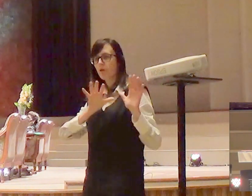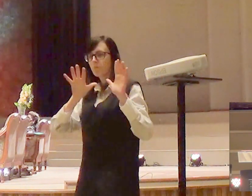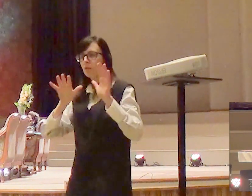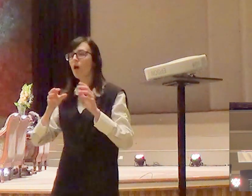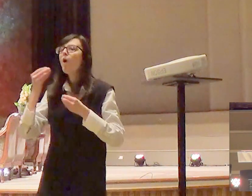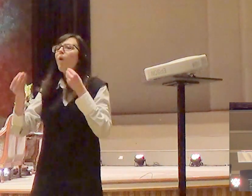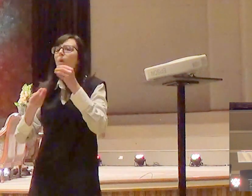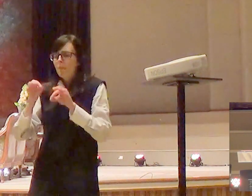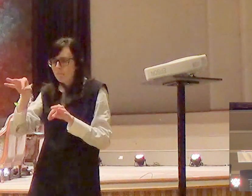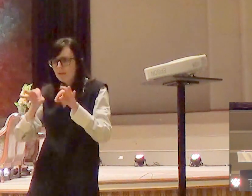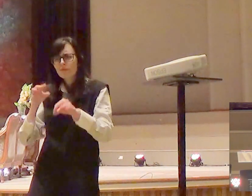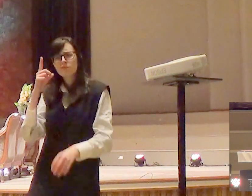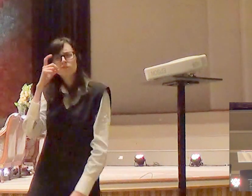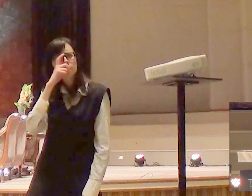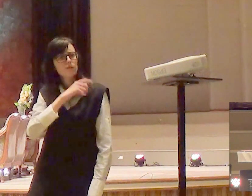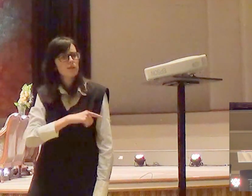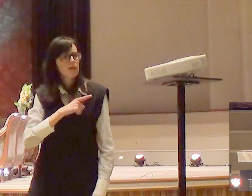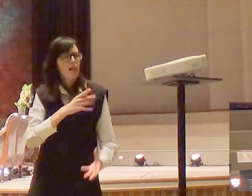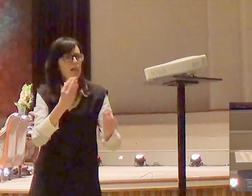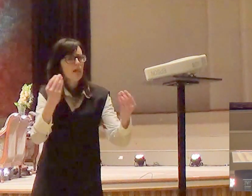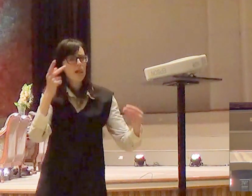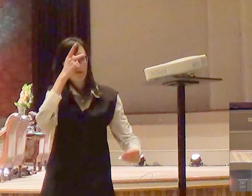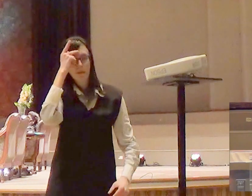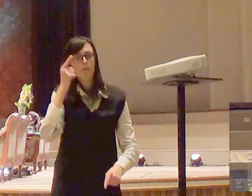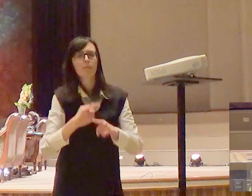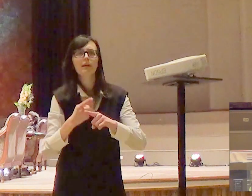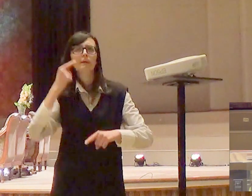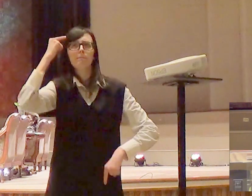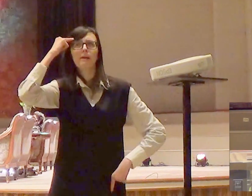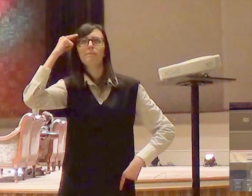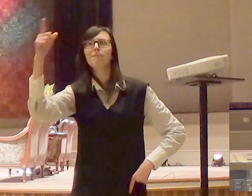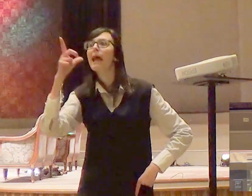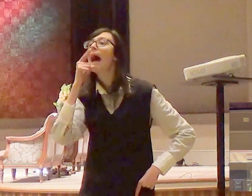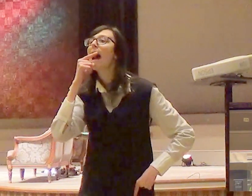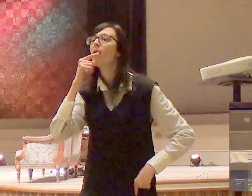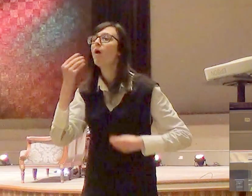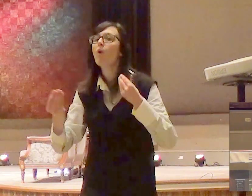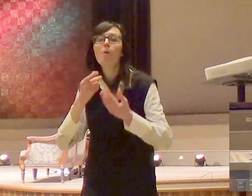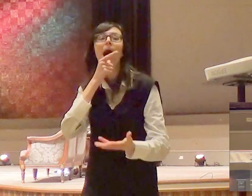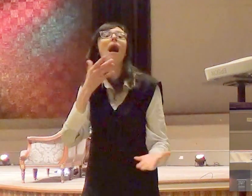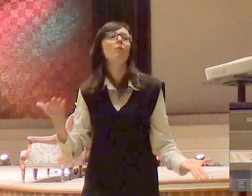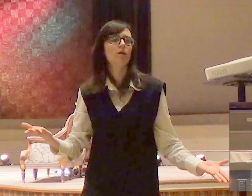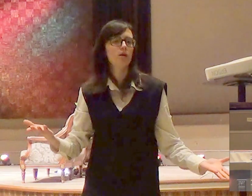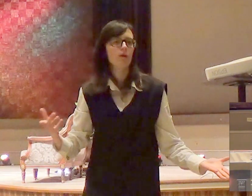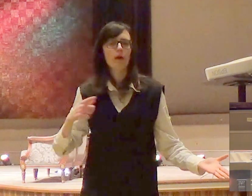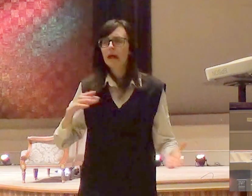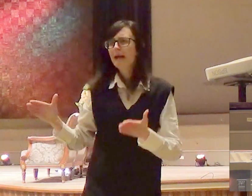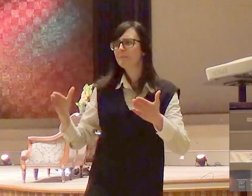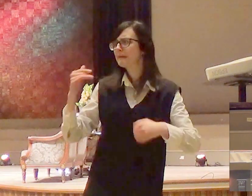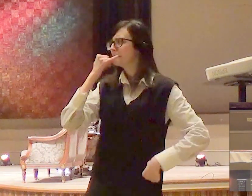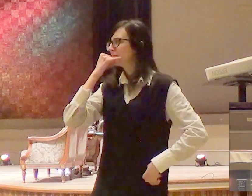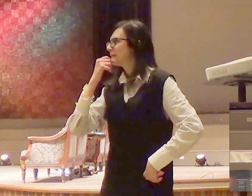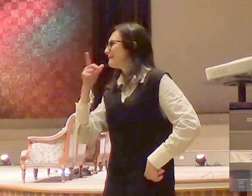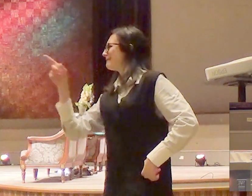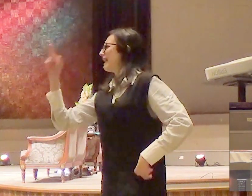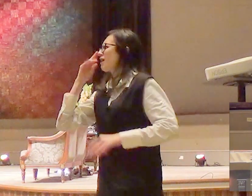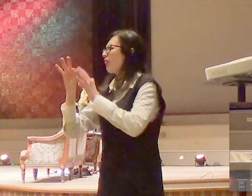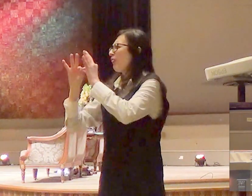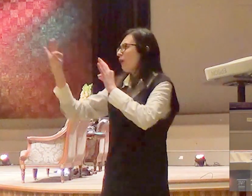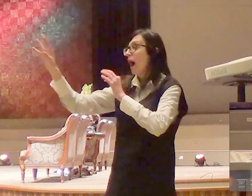plano vai envolver onde tem fontes de água no deserto, qual é o melhor caminho, qual é o menor tempo possível,